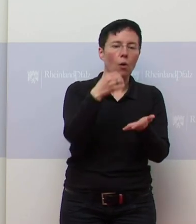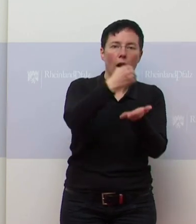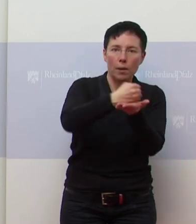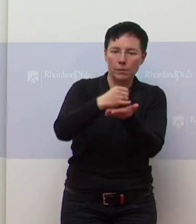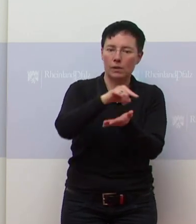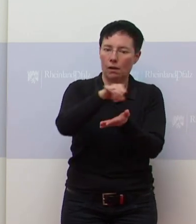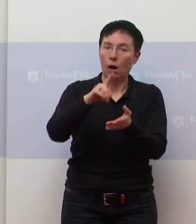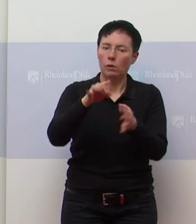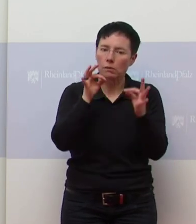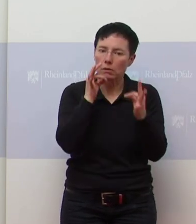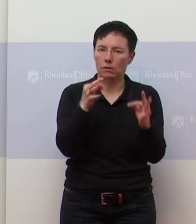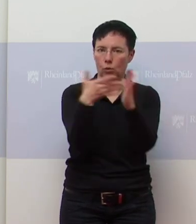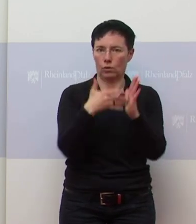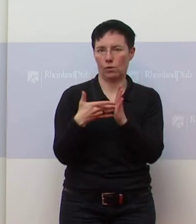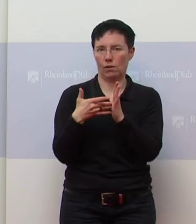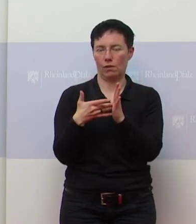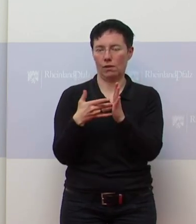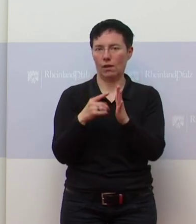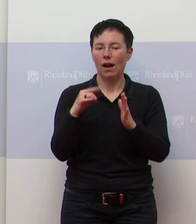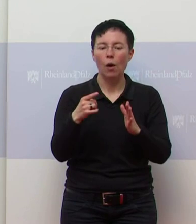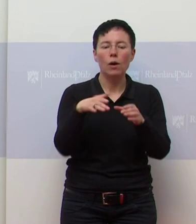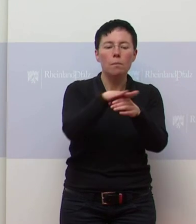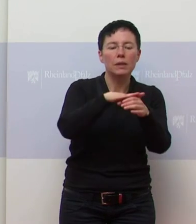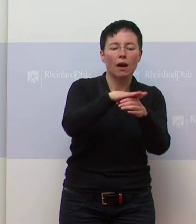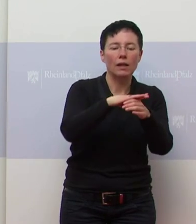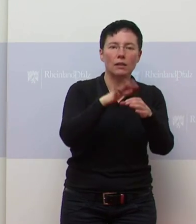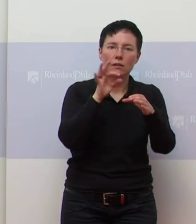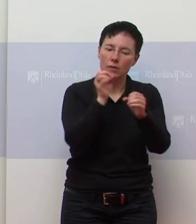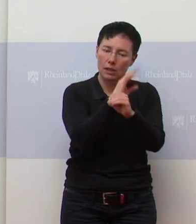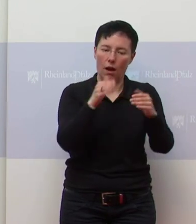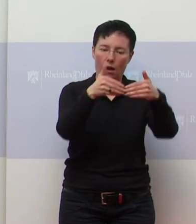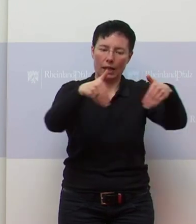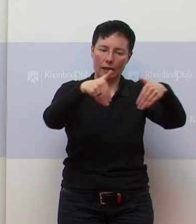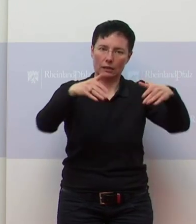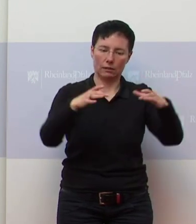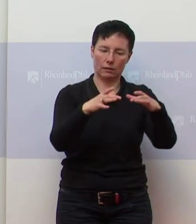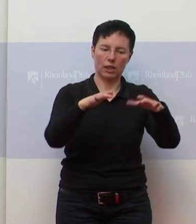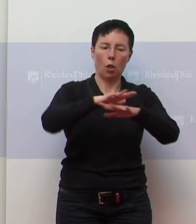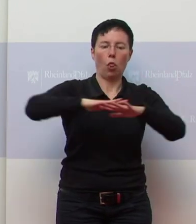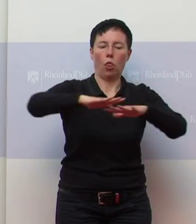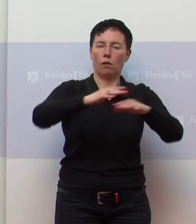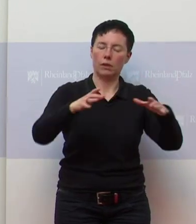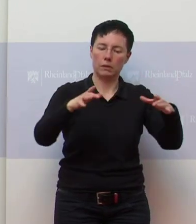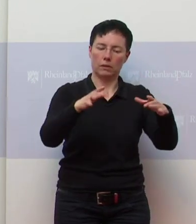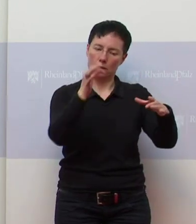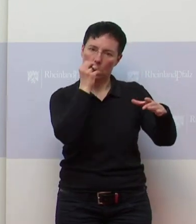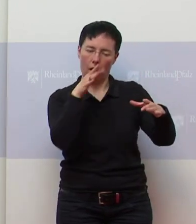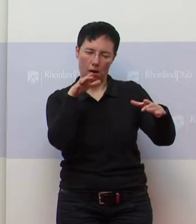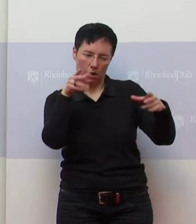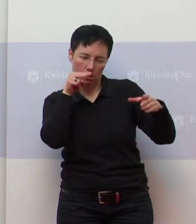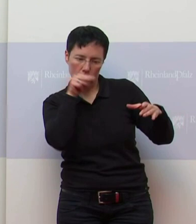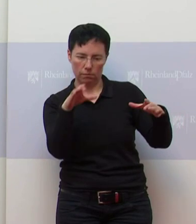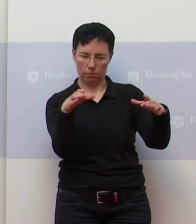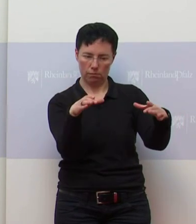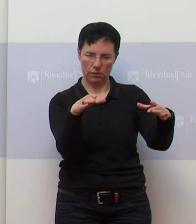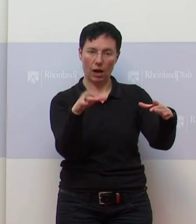kontrollieren, die Abgrenzbarkeit des Bereiches. Also es gibt viele andere. Wir wollen es auch wissenschaftlich begleiten oder evaluieren